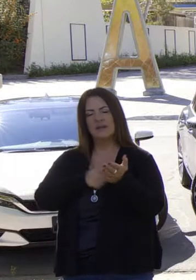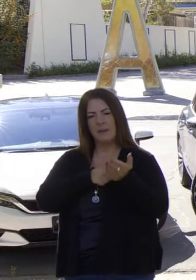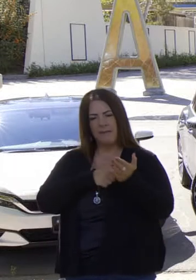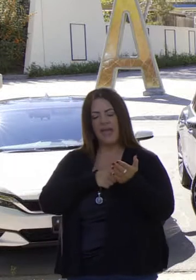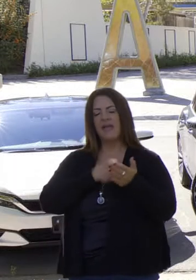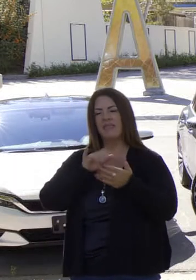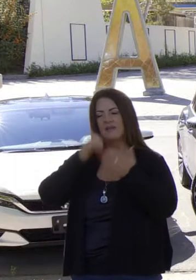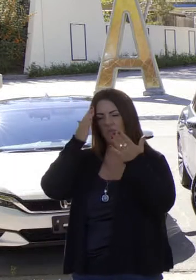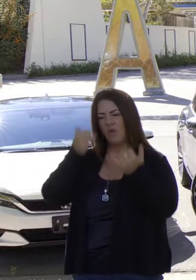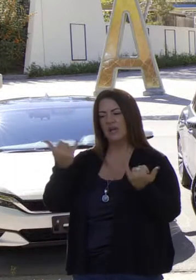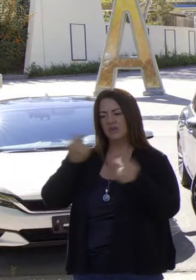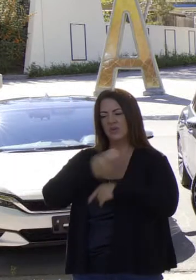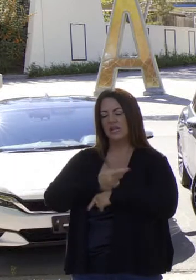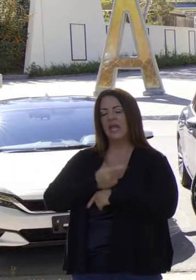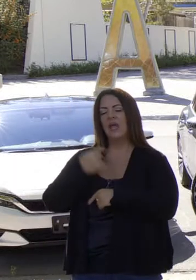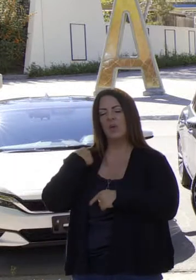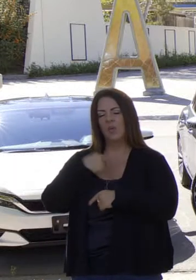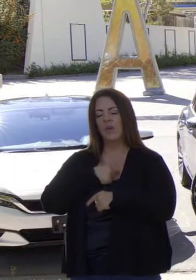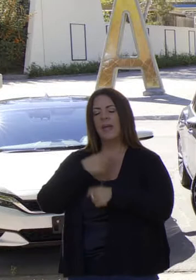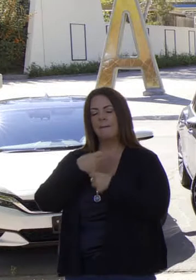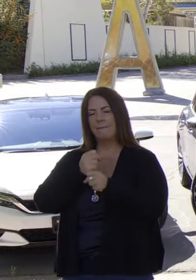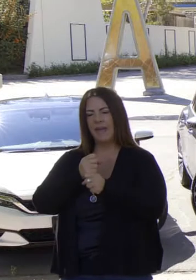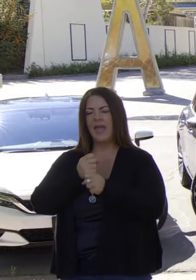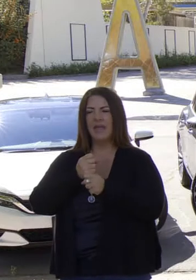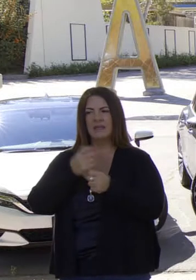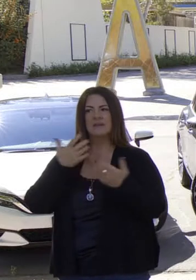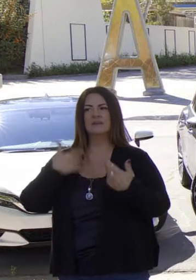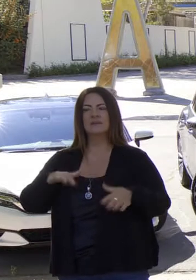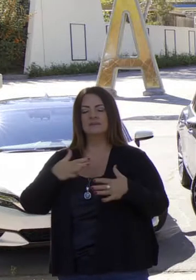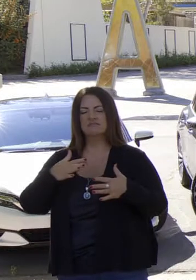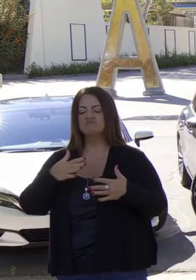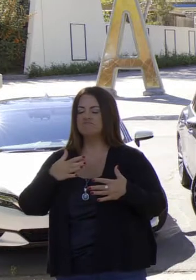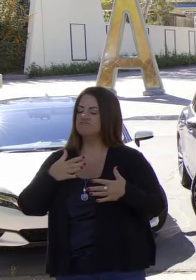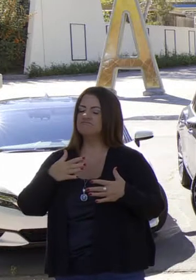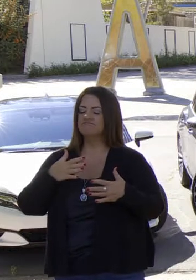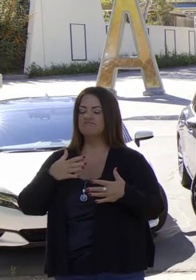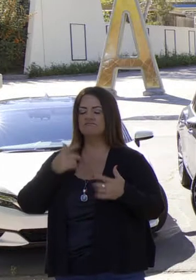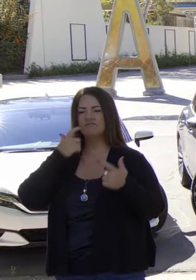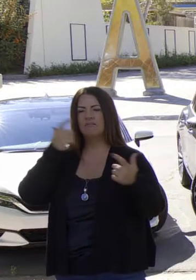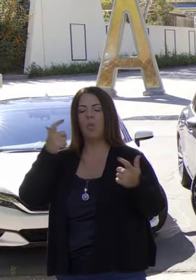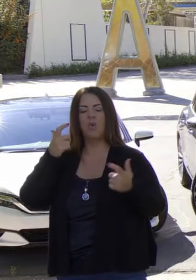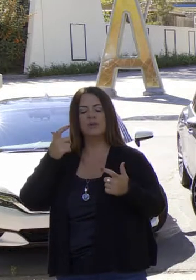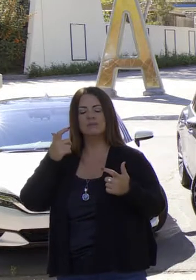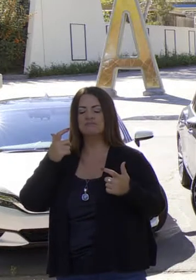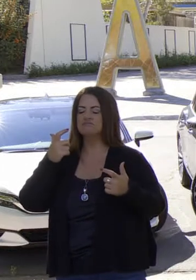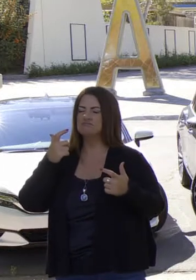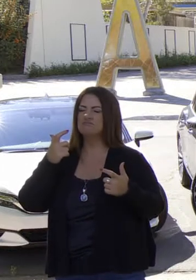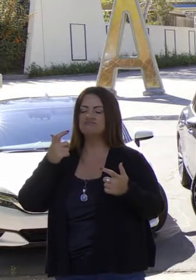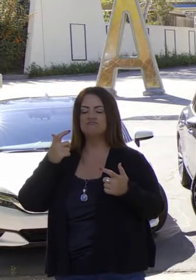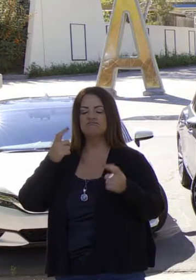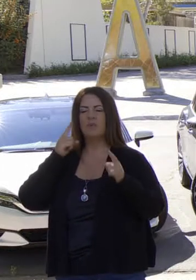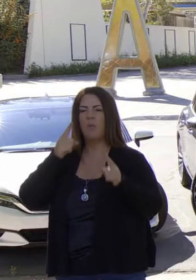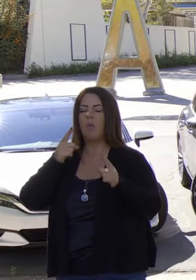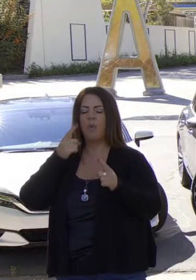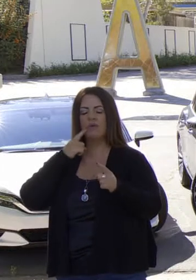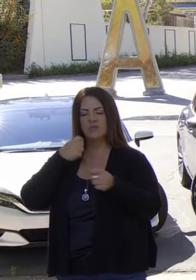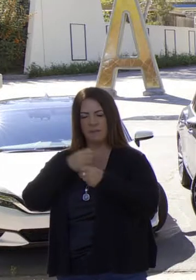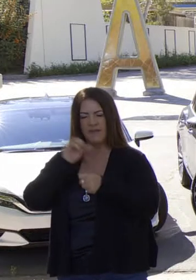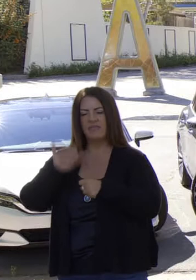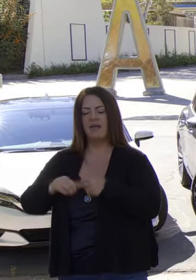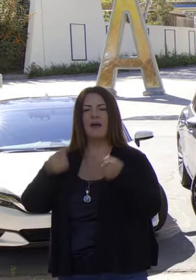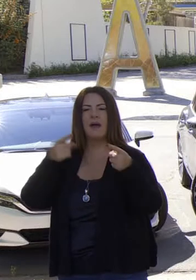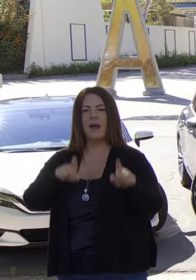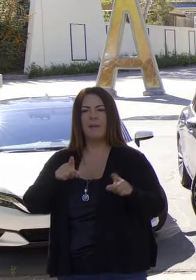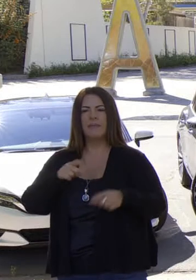por el lado de la demanda y por eso hoy día pensamos que hemos logrado un gran paso para avanzar esta causa. También queremos avanzar la